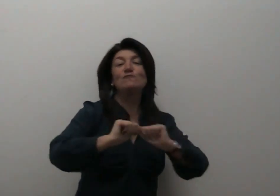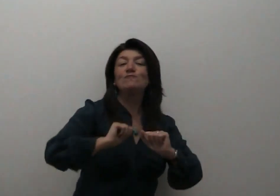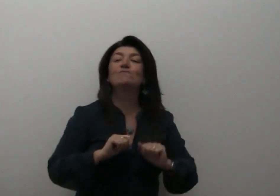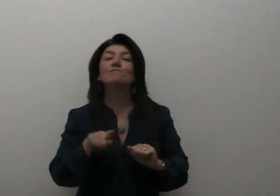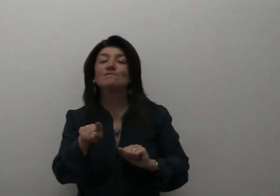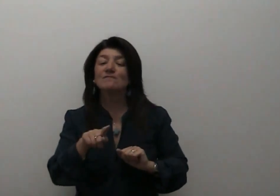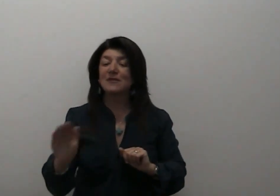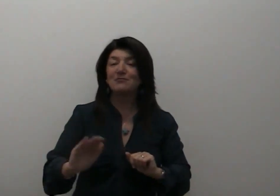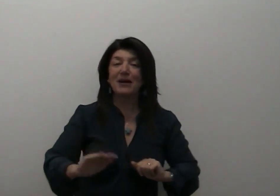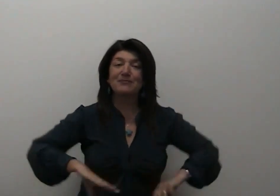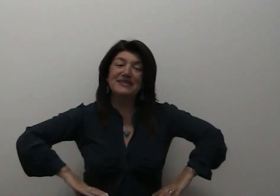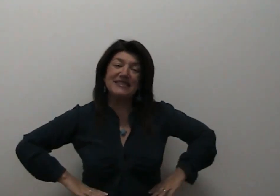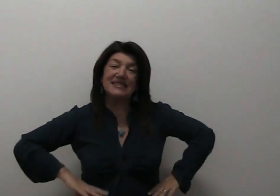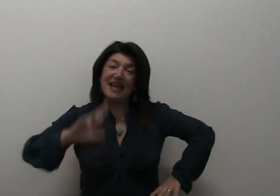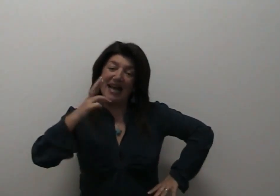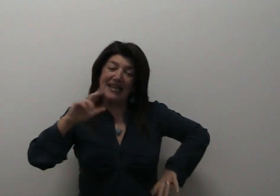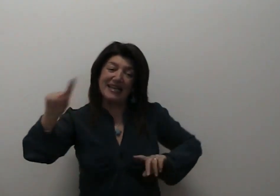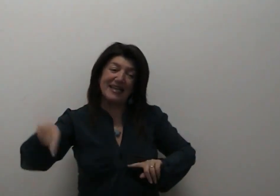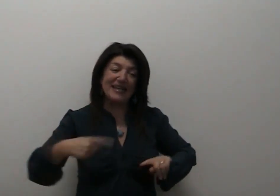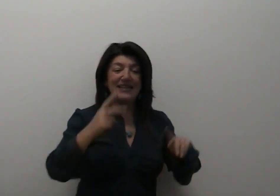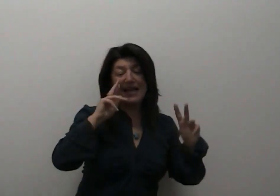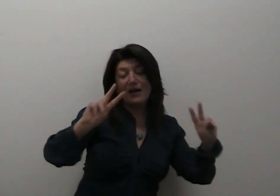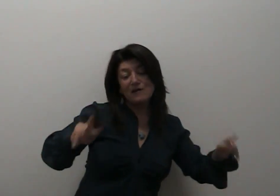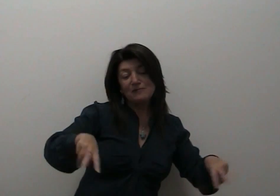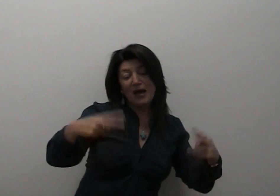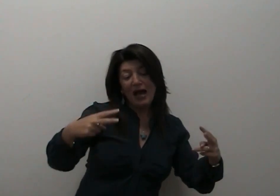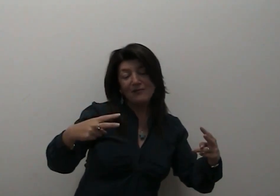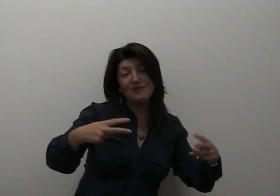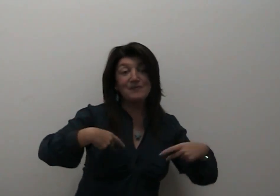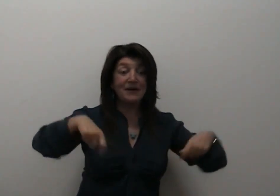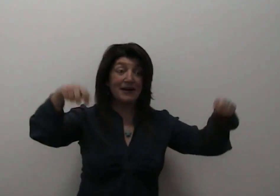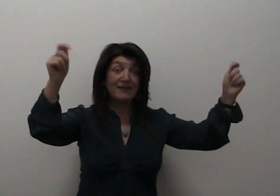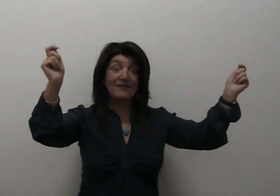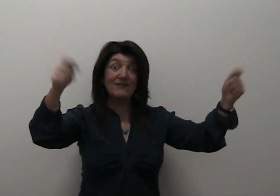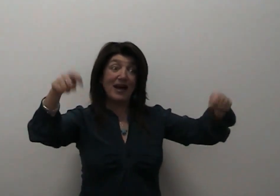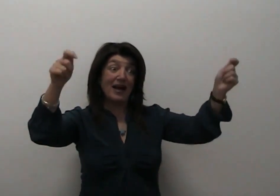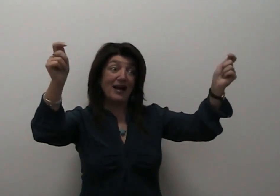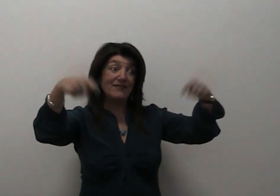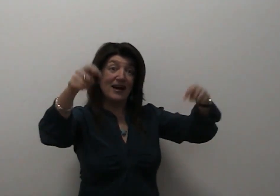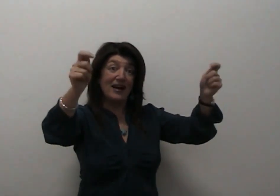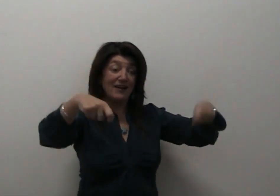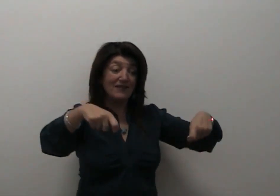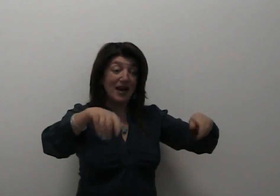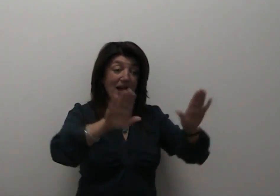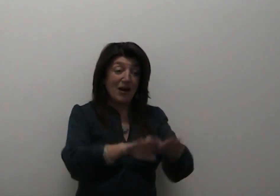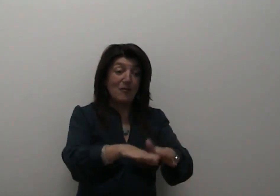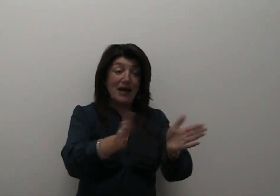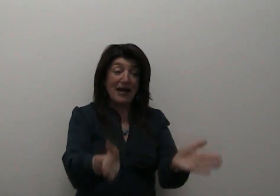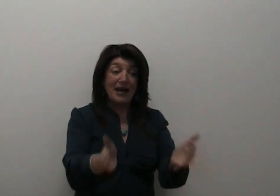La fatina apre la scatola e fa suonare dolcemente. Ciao Rita, vieni a giocare a